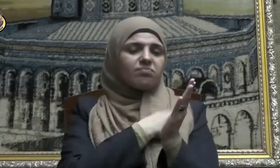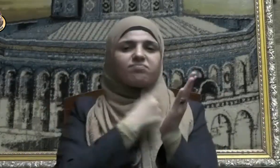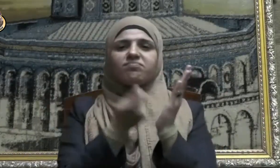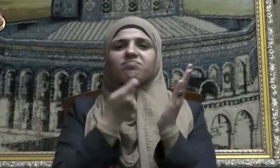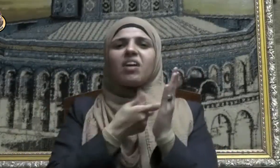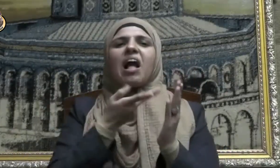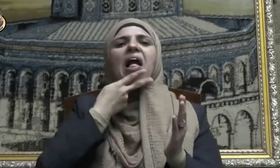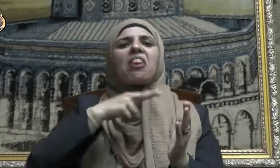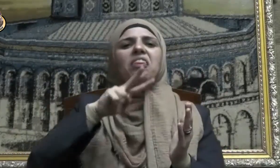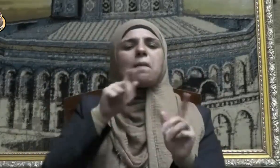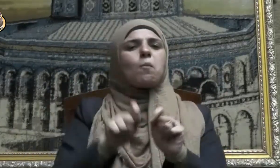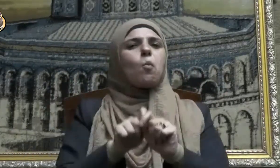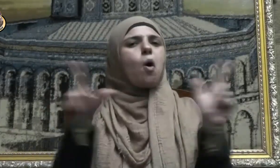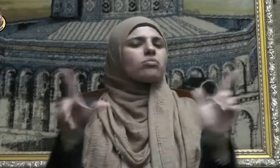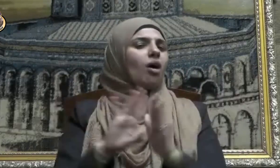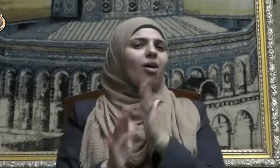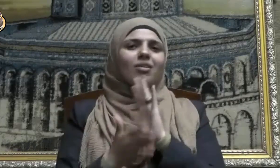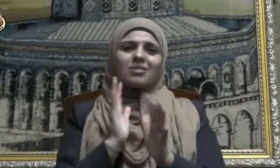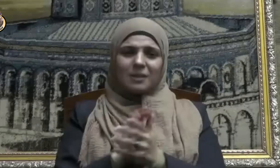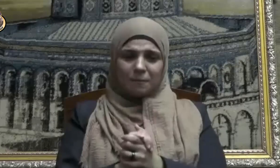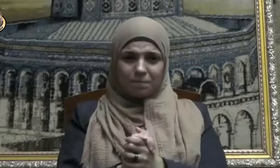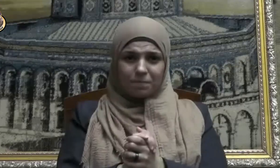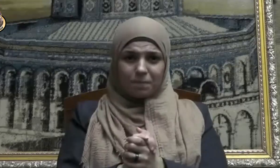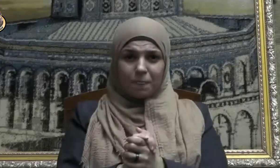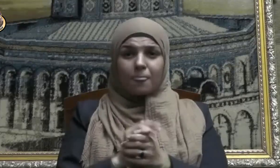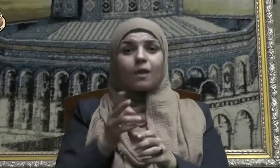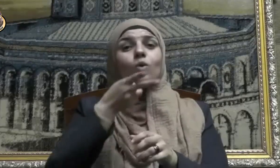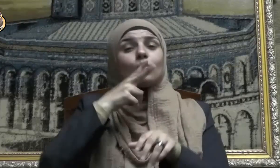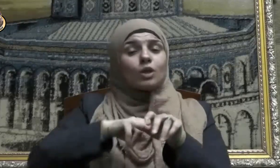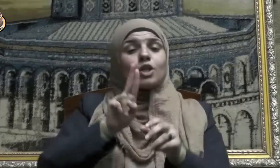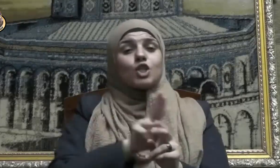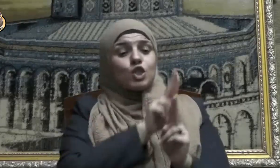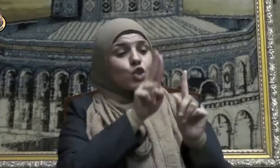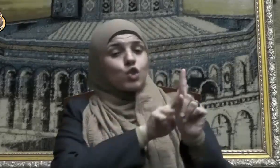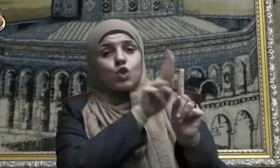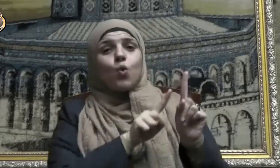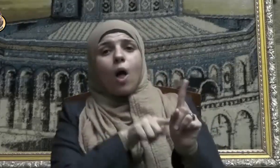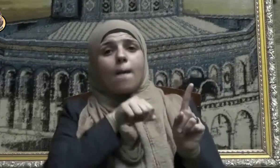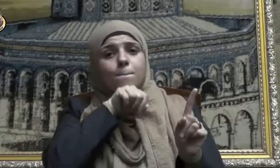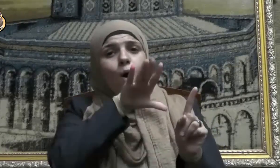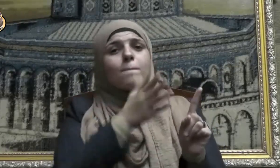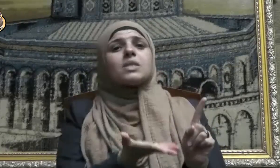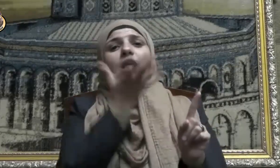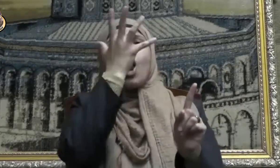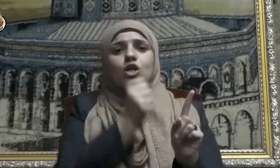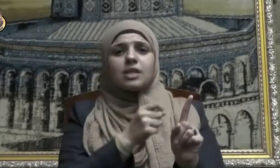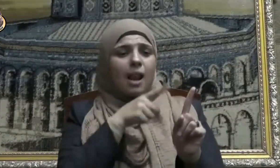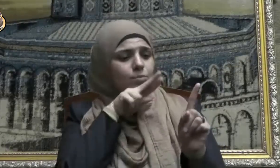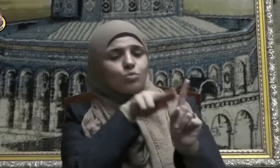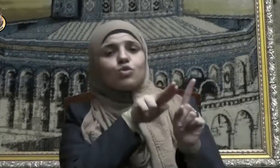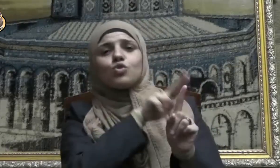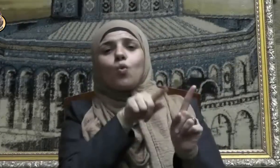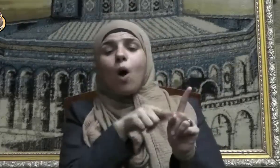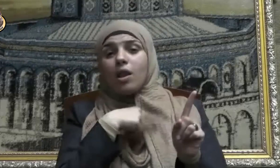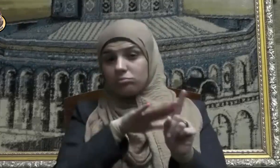كذاب وسئل النبي صلى الله عليه وسلم أيكون المؤمن